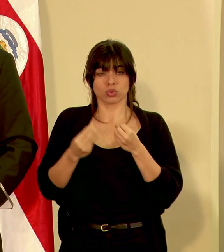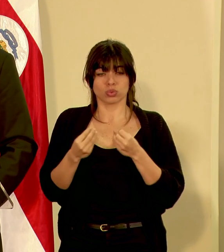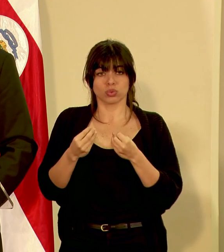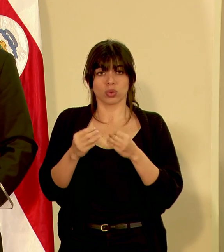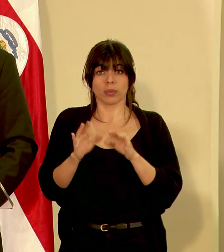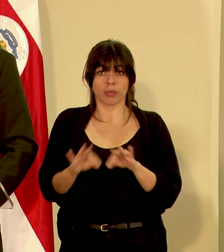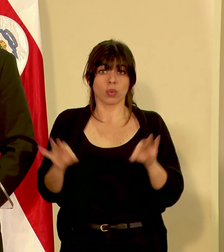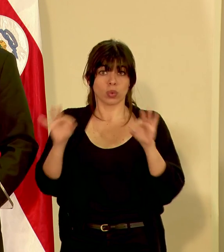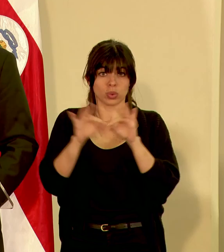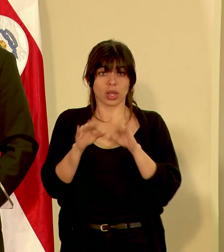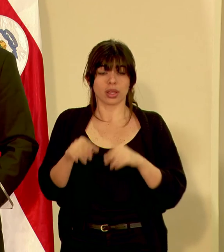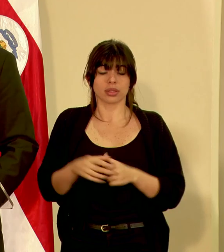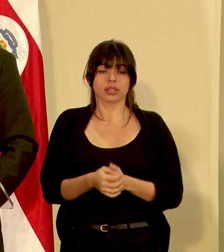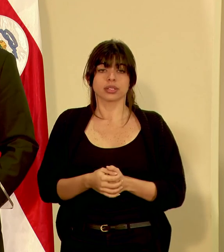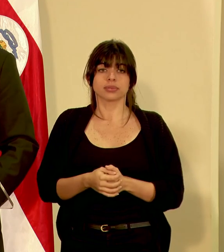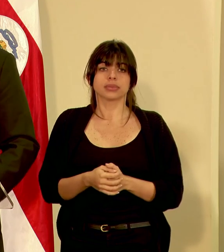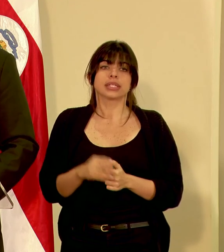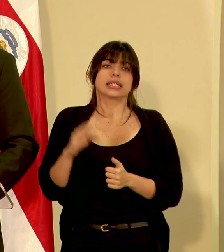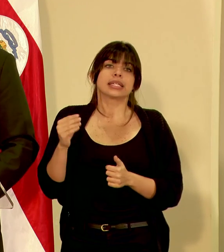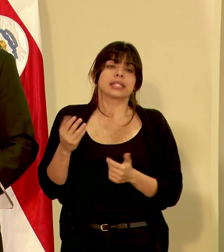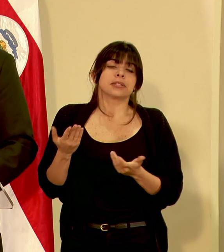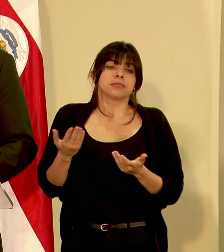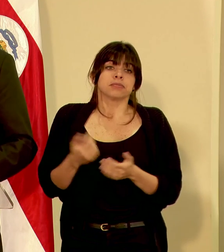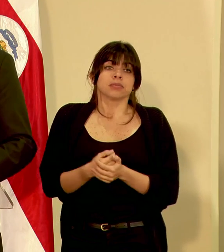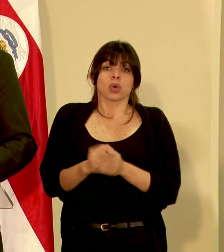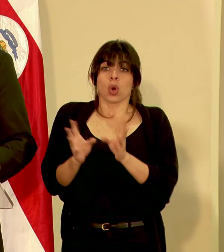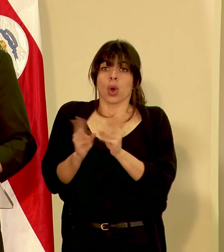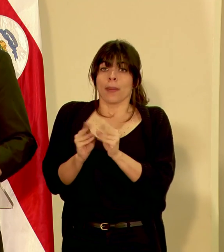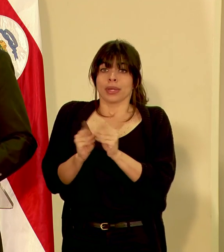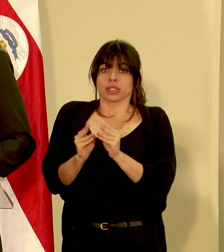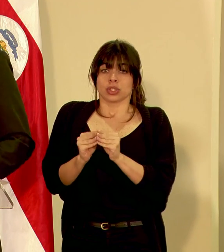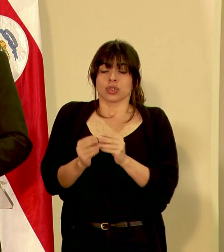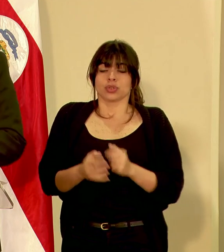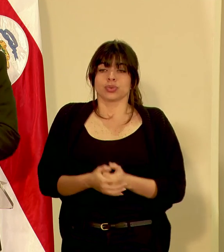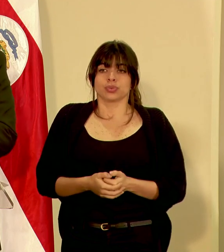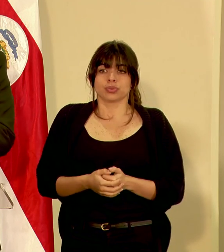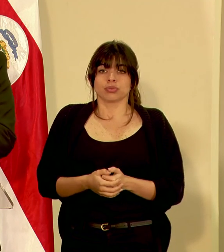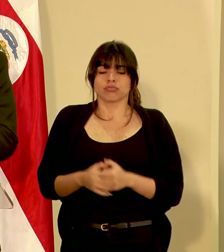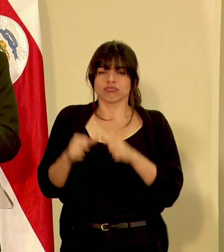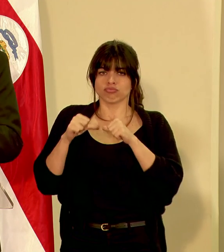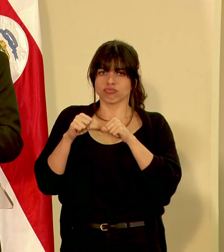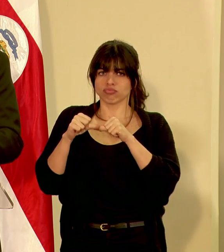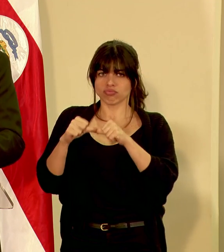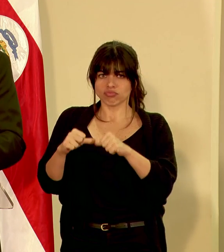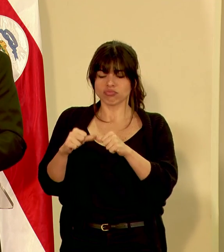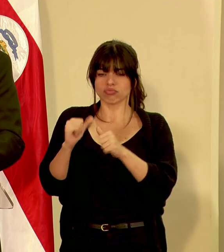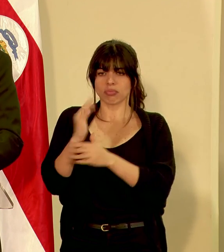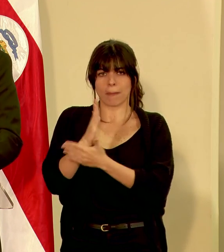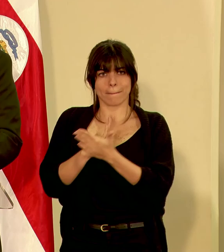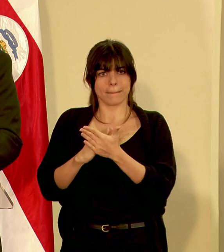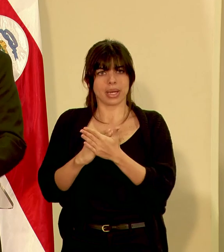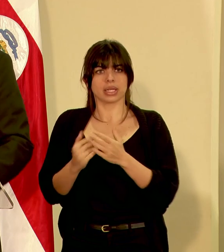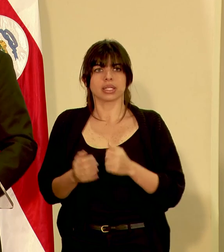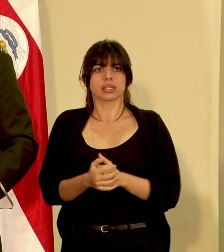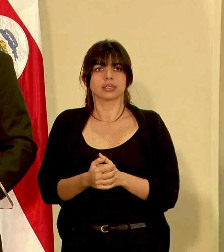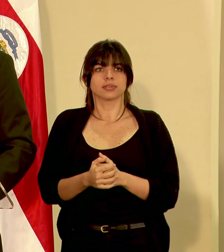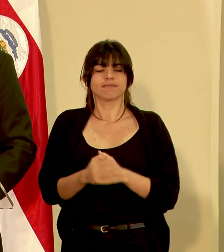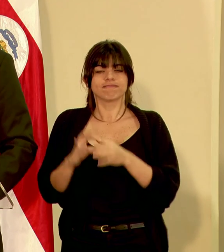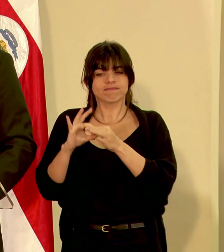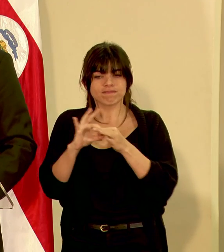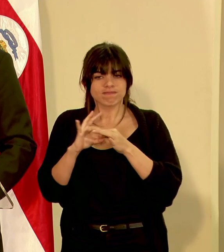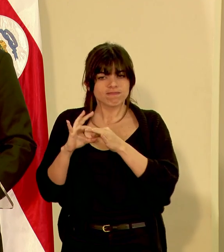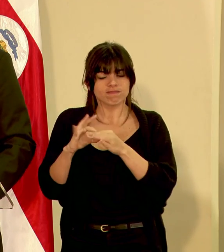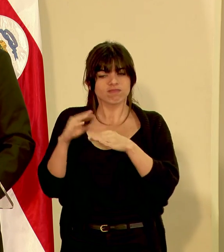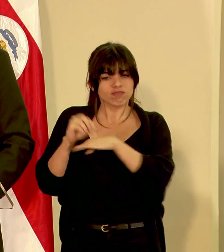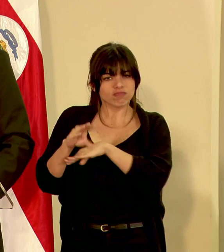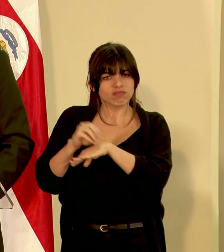importante y pues la comisión mantiene esta parte de coordinación